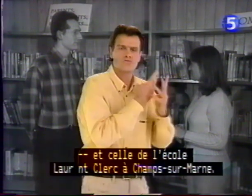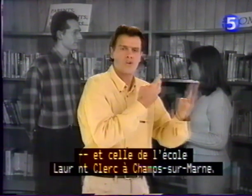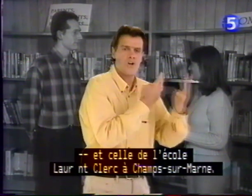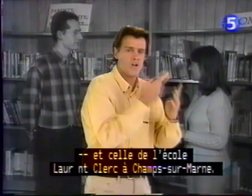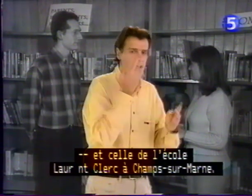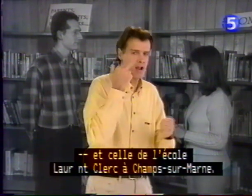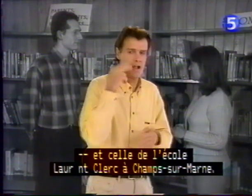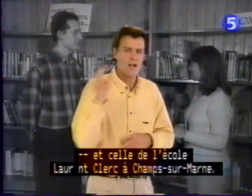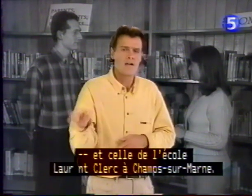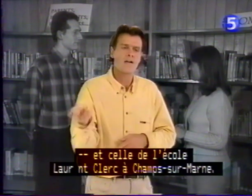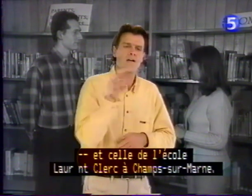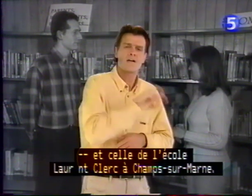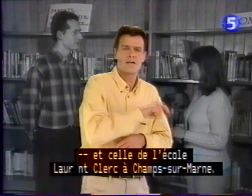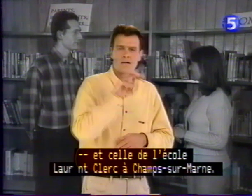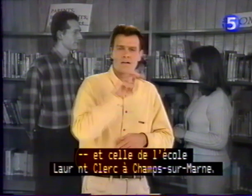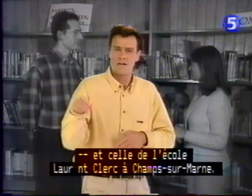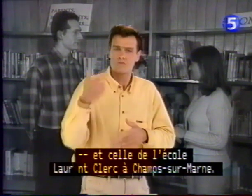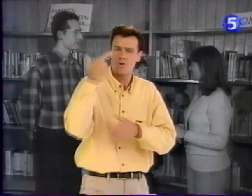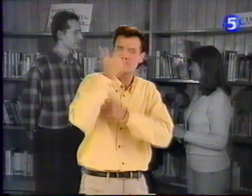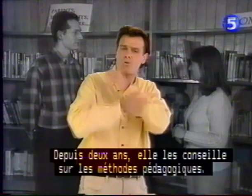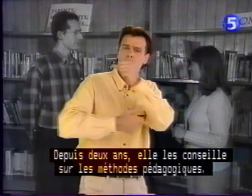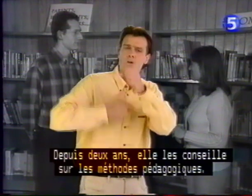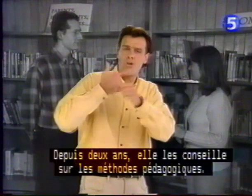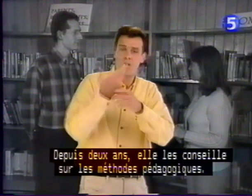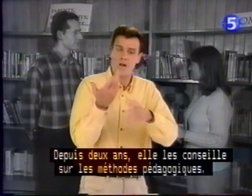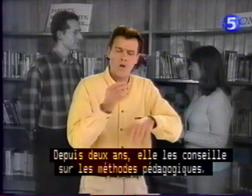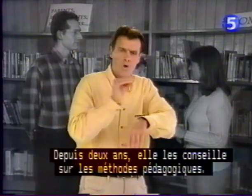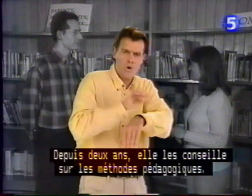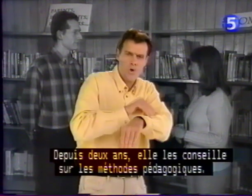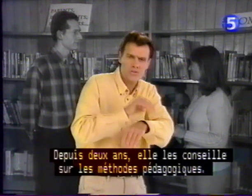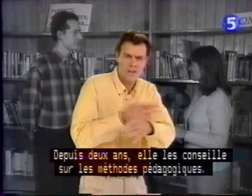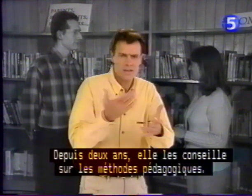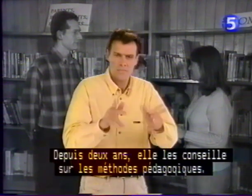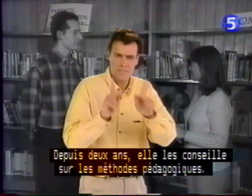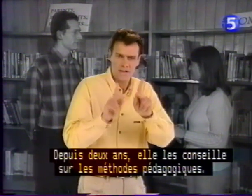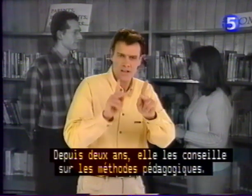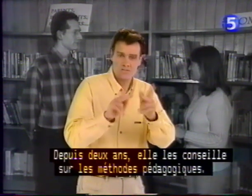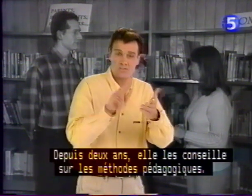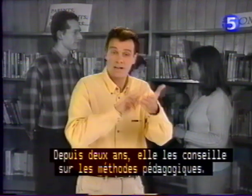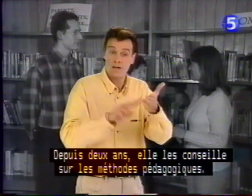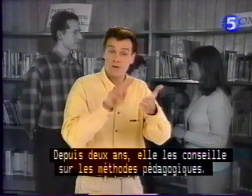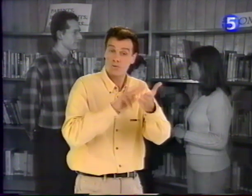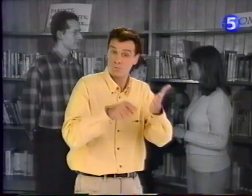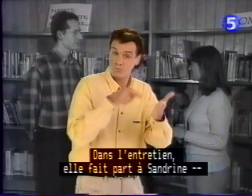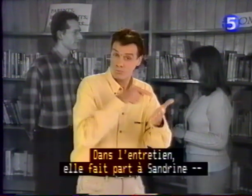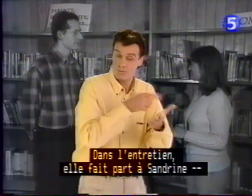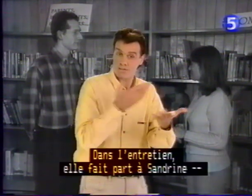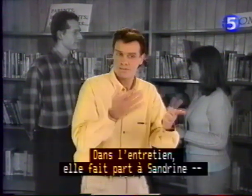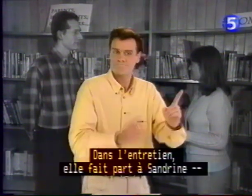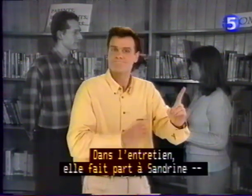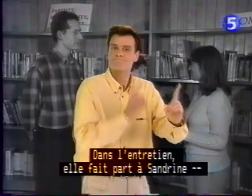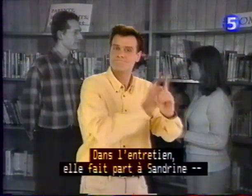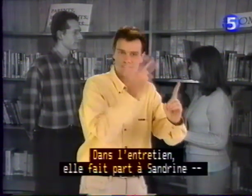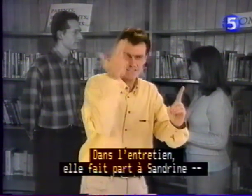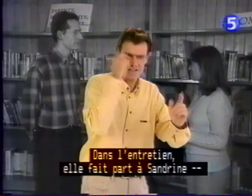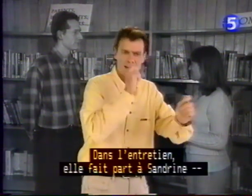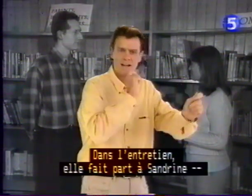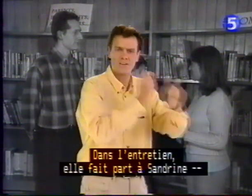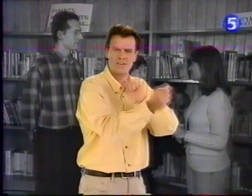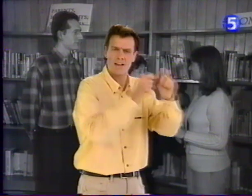Laurent Clerc à Champs-sur-Marne. Depuis deux ans, elle les conseille sur les méthodes pédagogiques. Dans l'entretien, elle fait part à Sandrine de ses